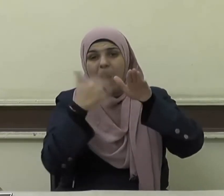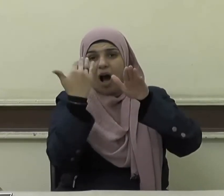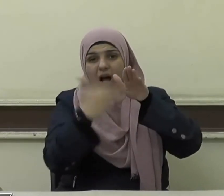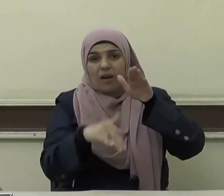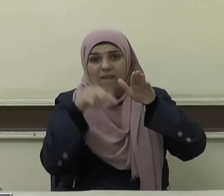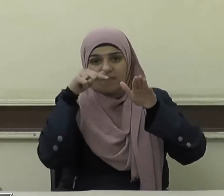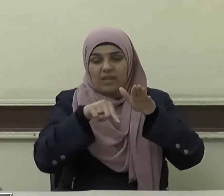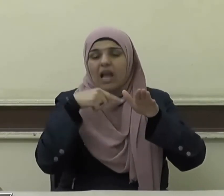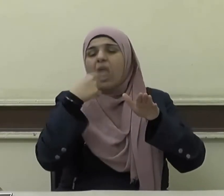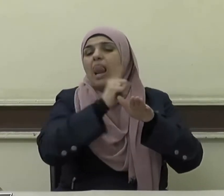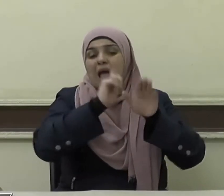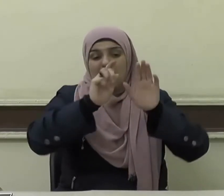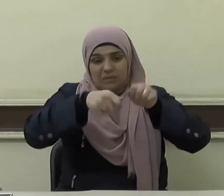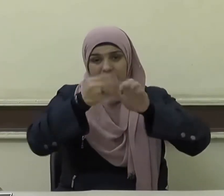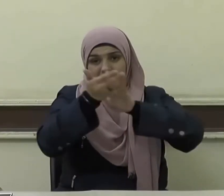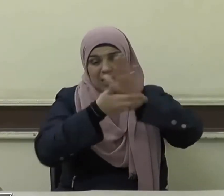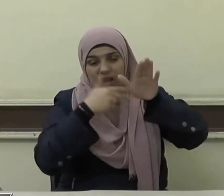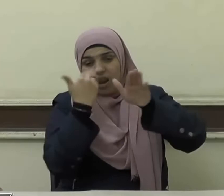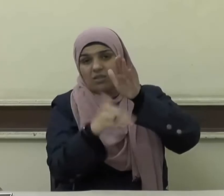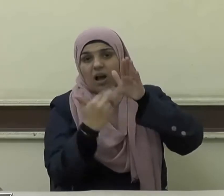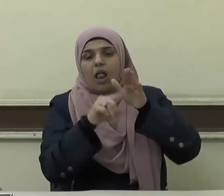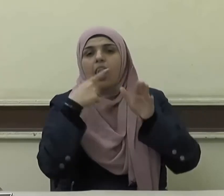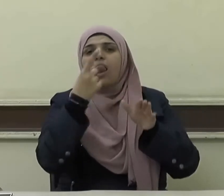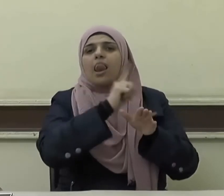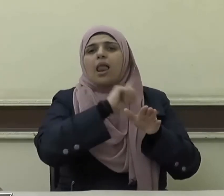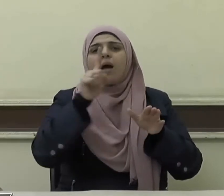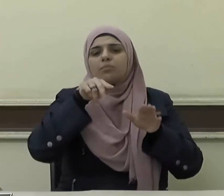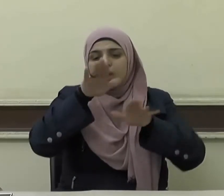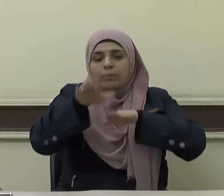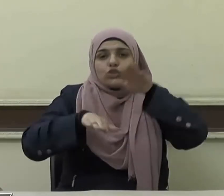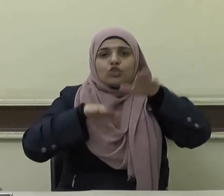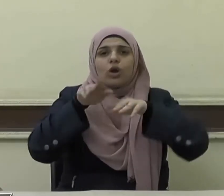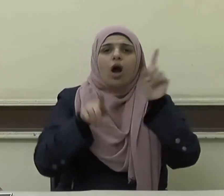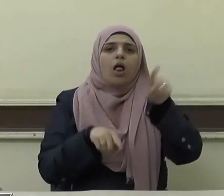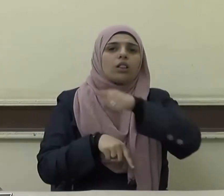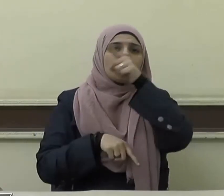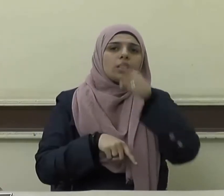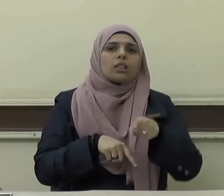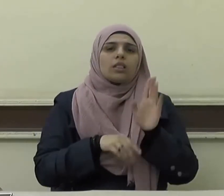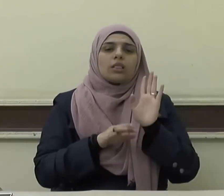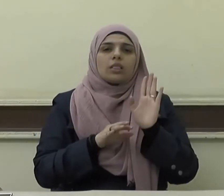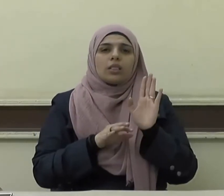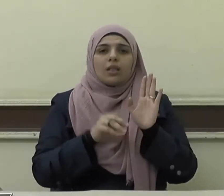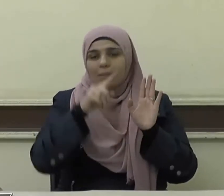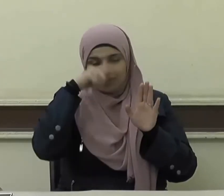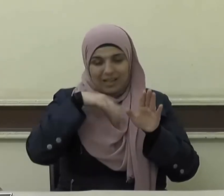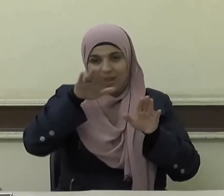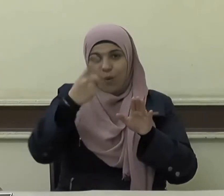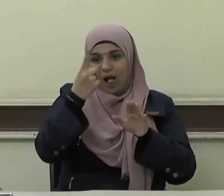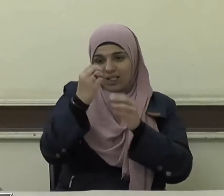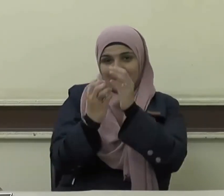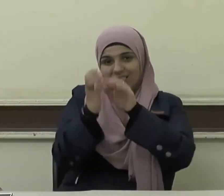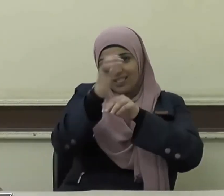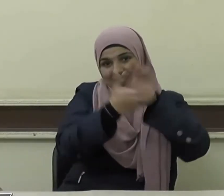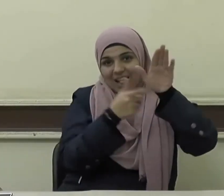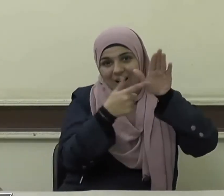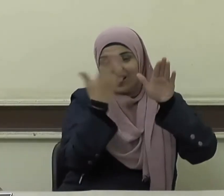ولم يعد صالحا لا ينبغي أن يمشي الإنسان بنعل واحدة